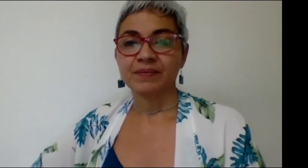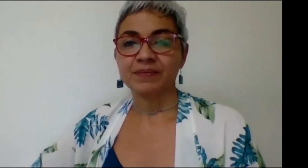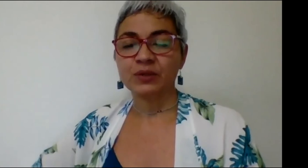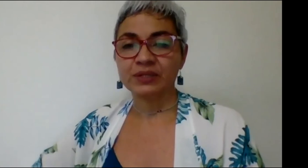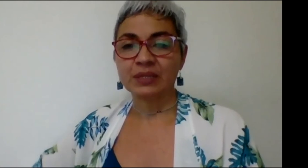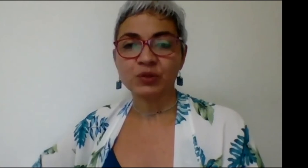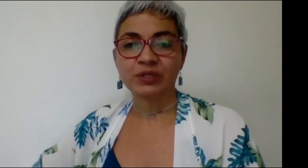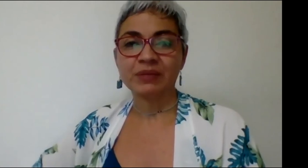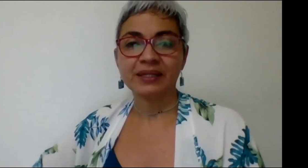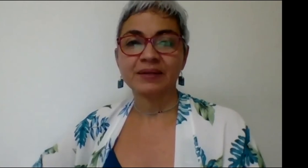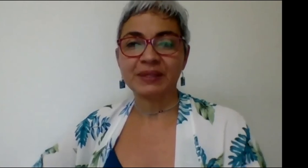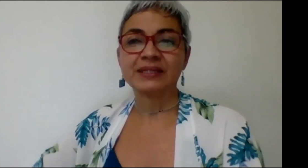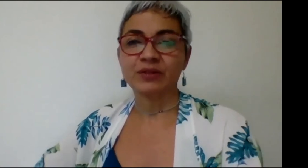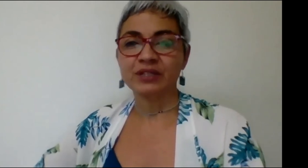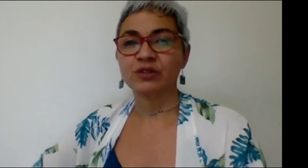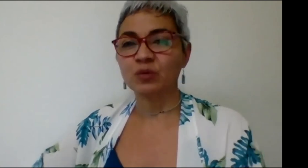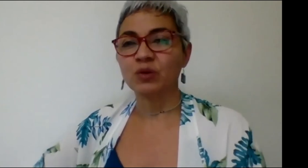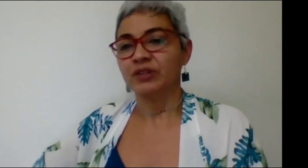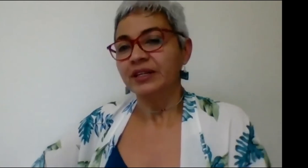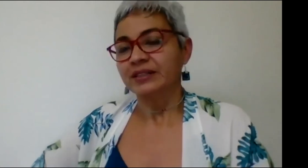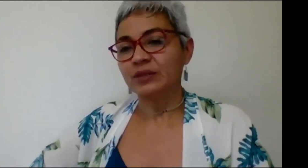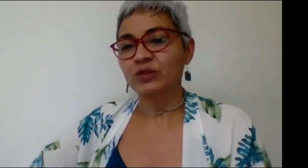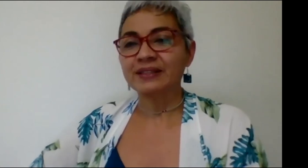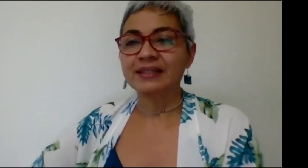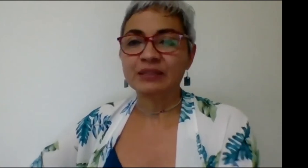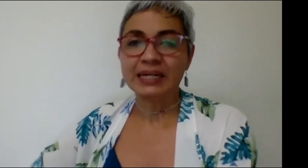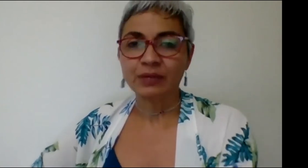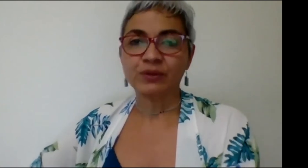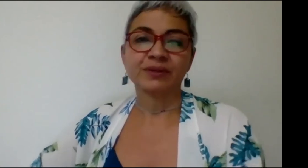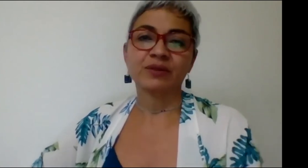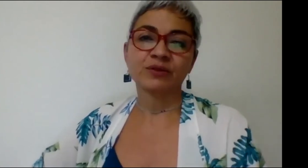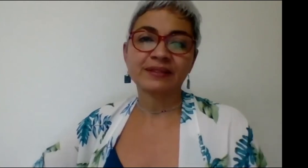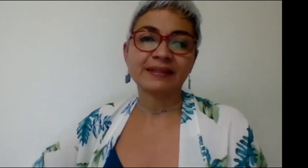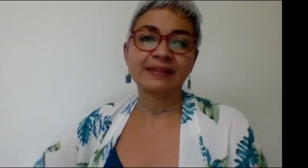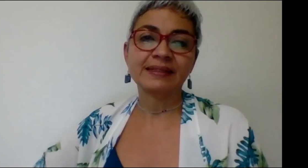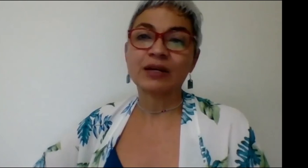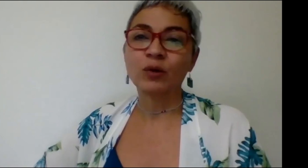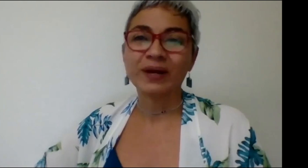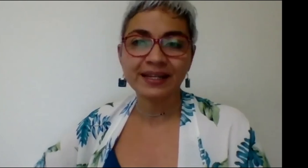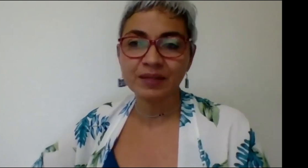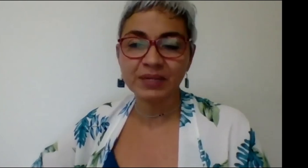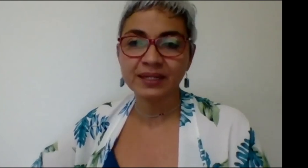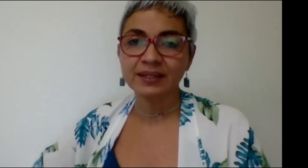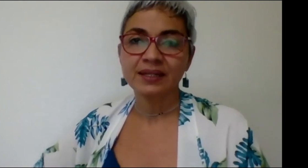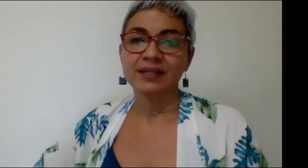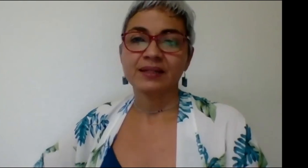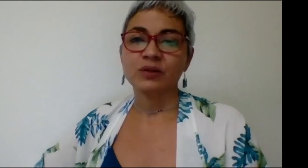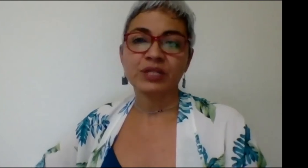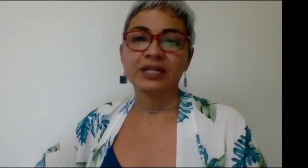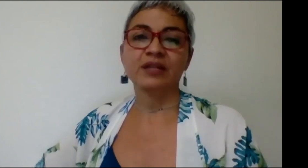pero estamos justamente pensando en eso es como si a ustedes se les va el audio entonces si se congela la imagen no llega la